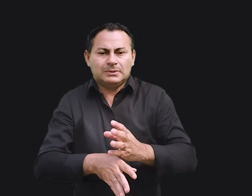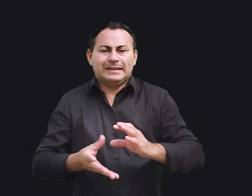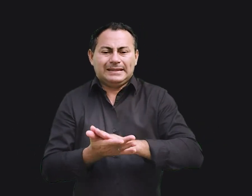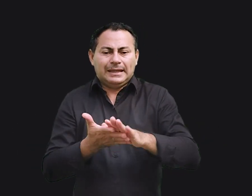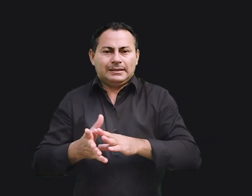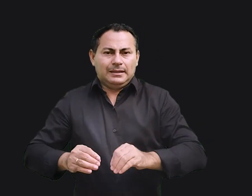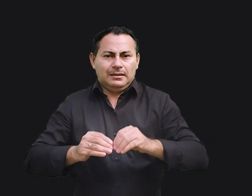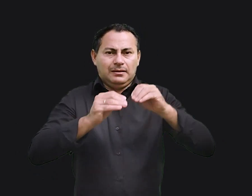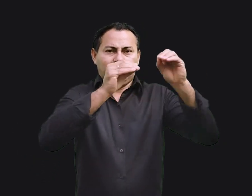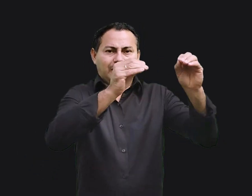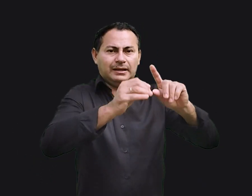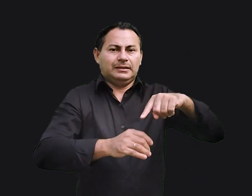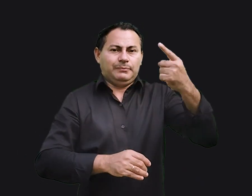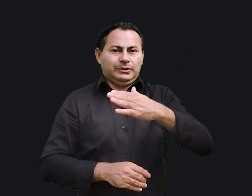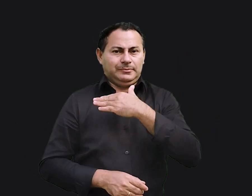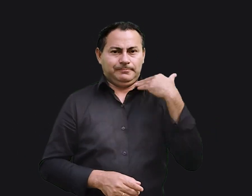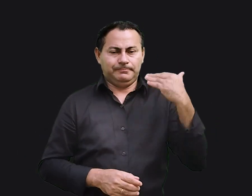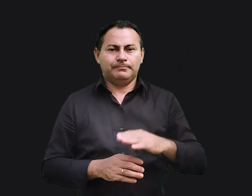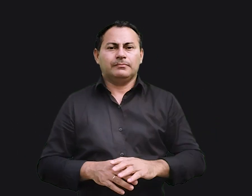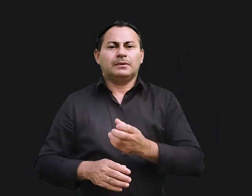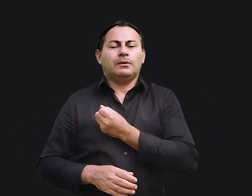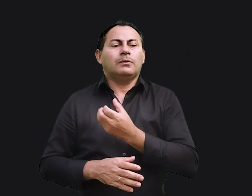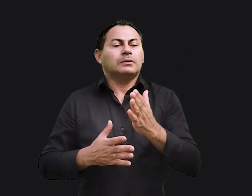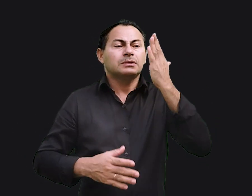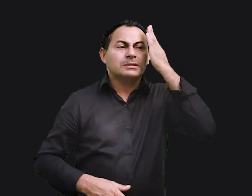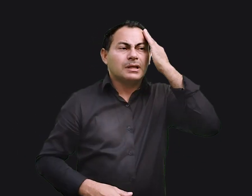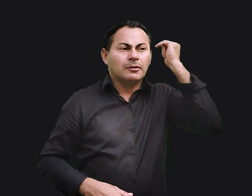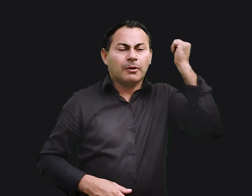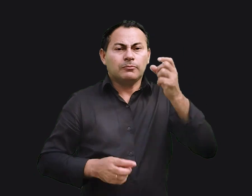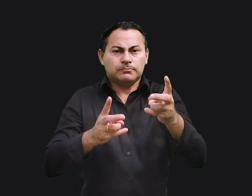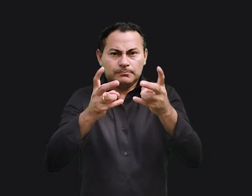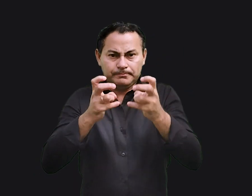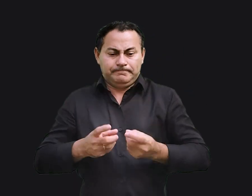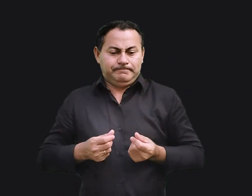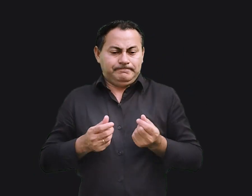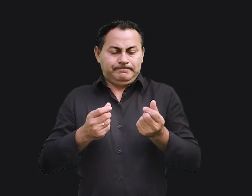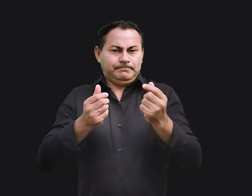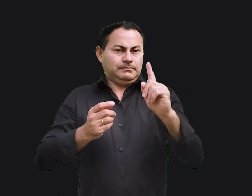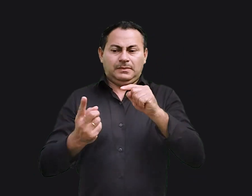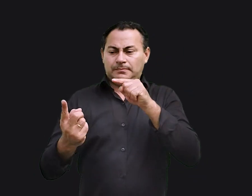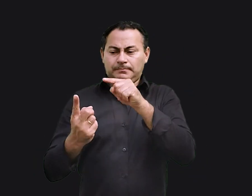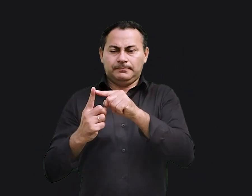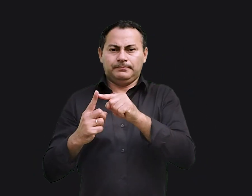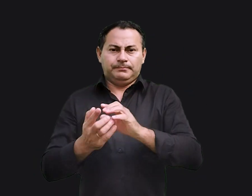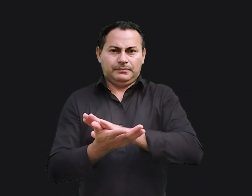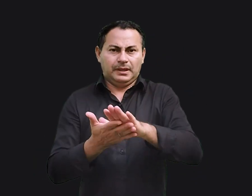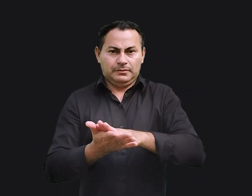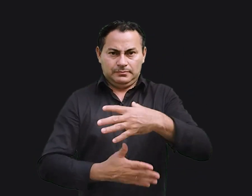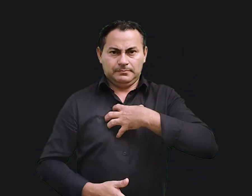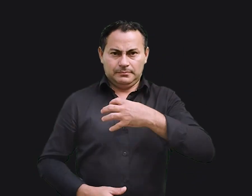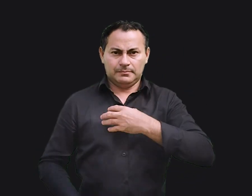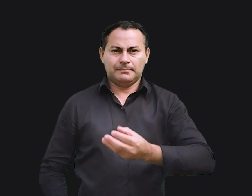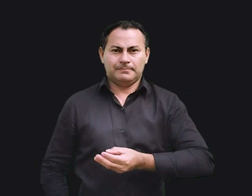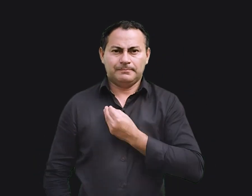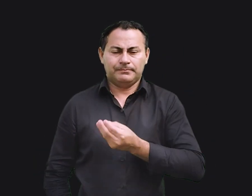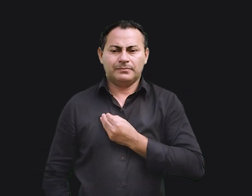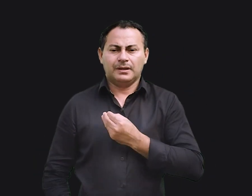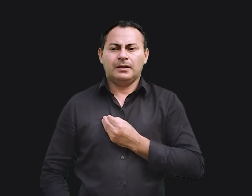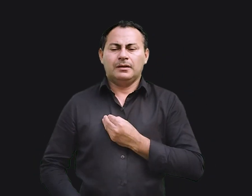levará consigo. Quando Salomão percebeu que as riquezas não são o propósito e nem o sentido da vida, ele se